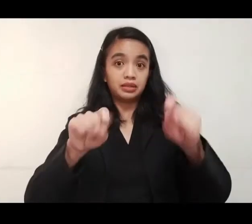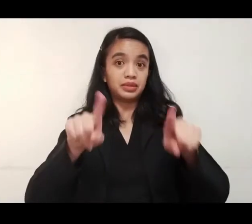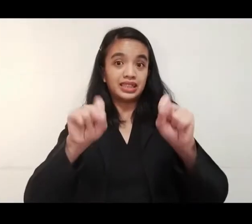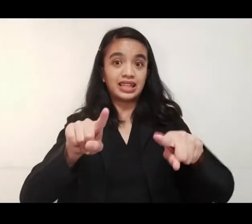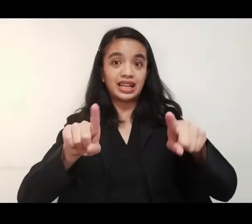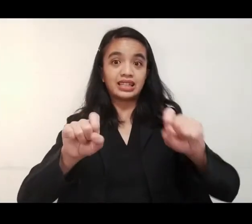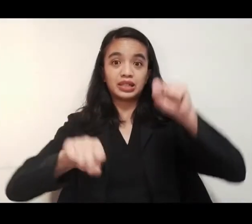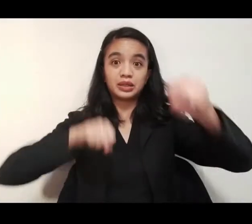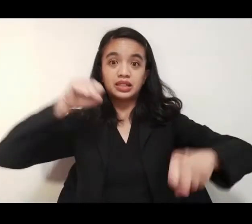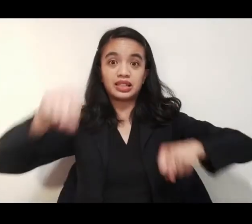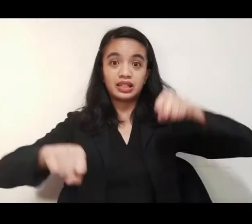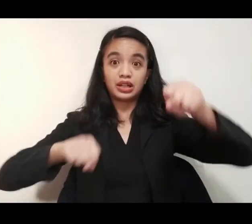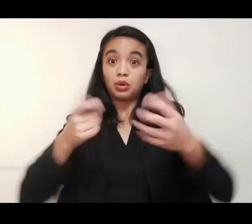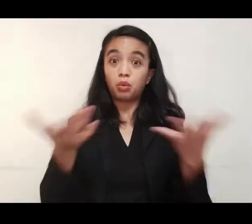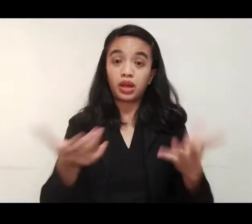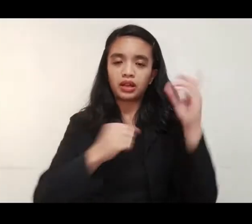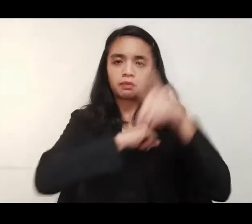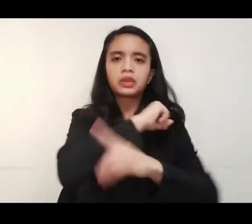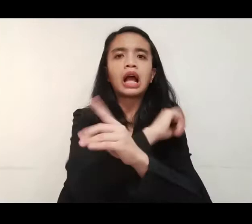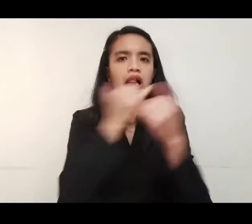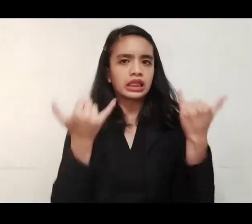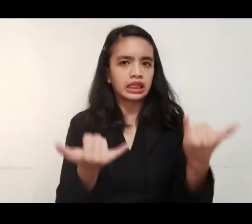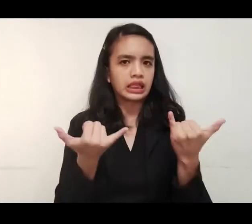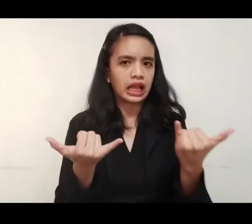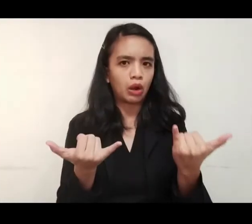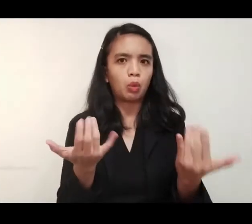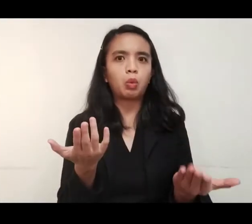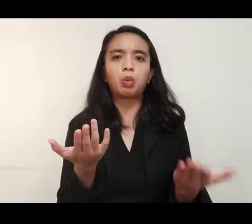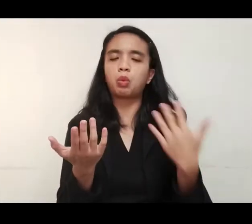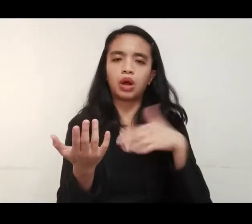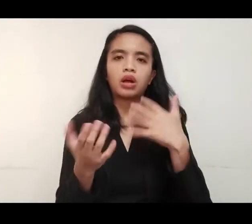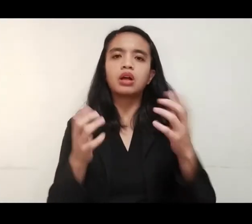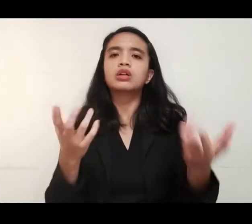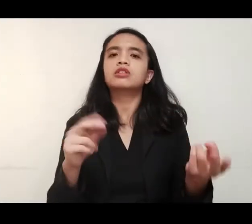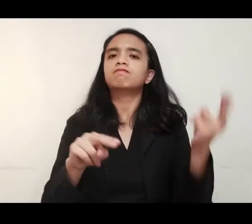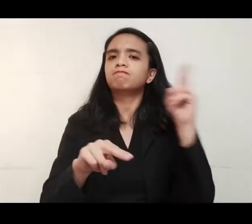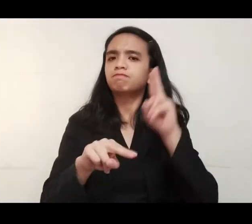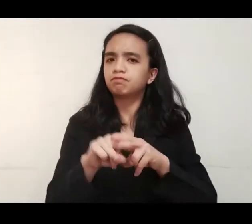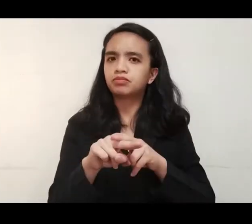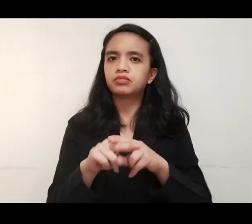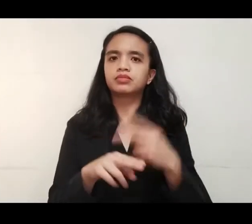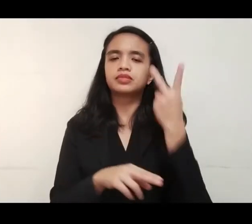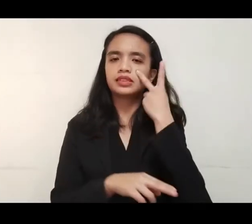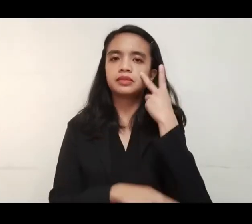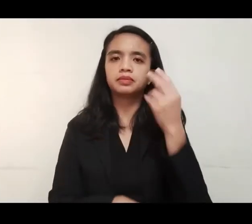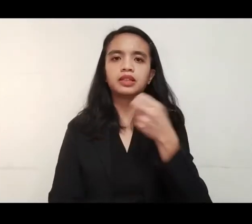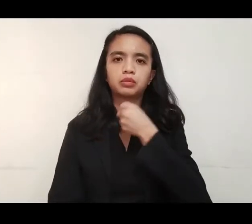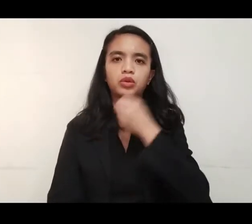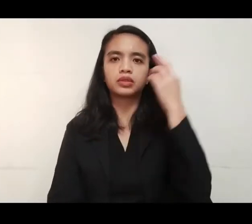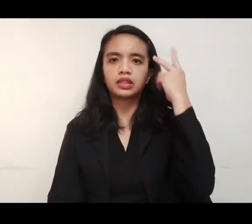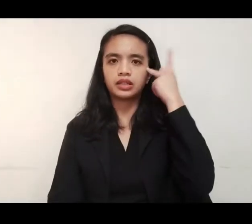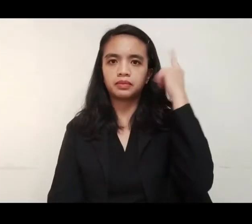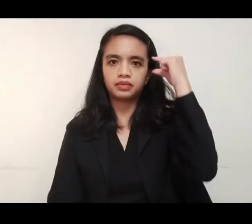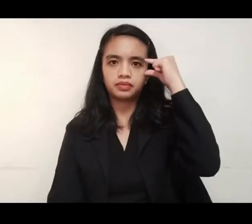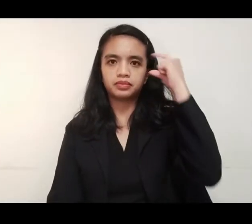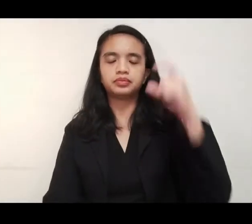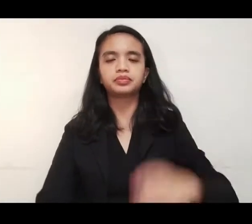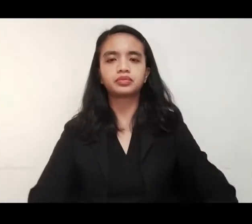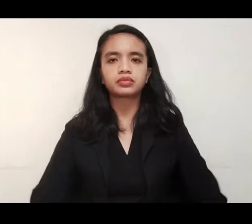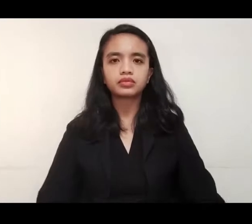Bentahan ng bisikleta sa Dagupan City, lumakas ngayong umiira lang ECQ. Silipin sa report ni King Guevara.